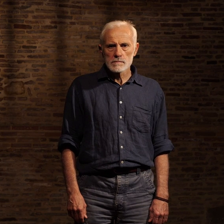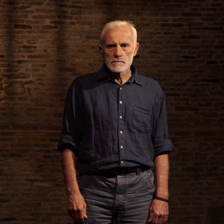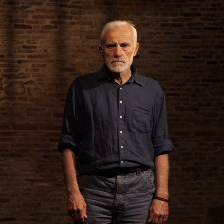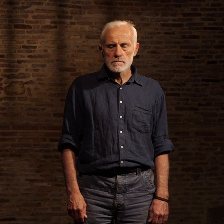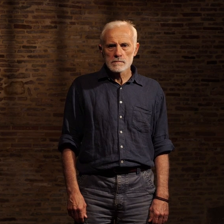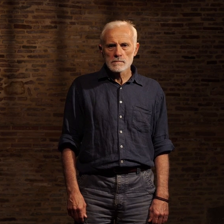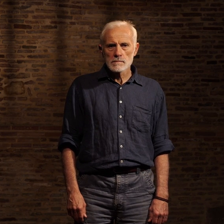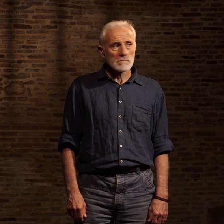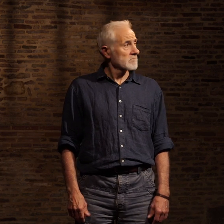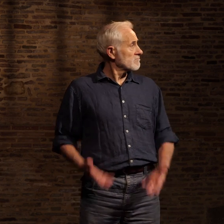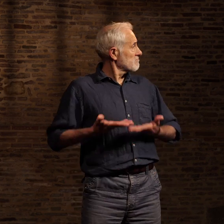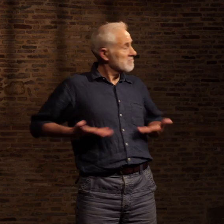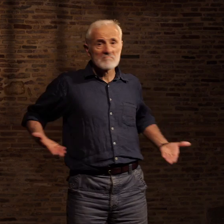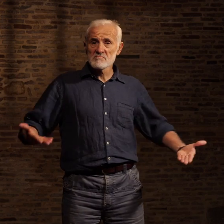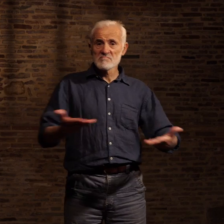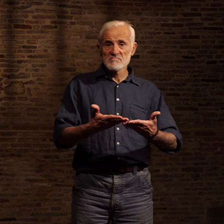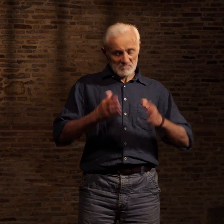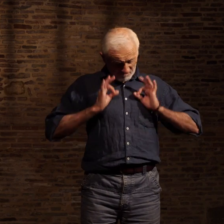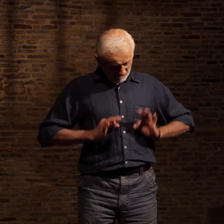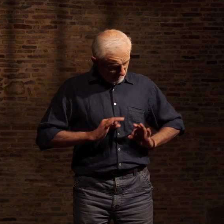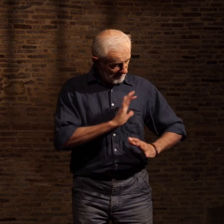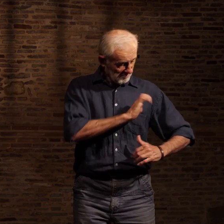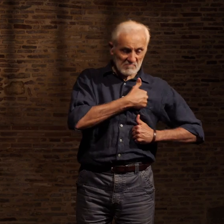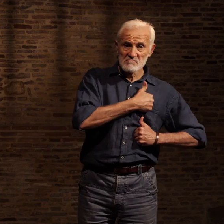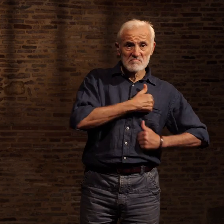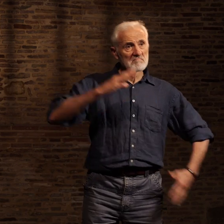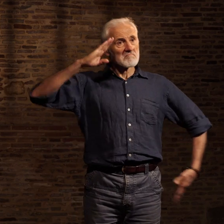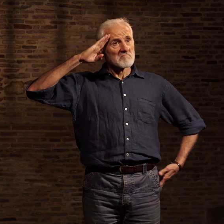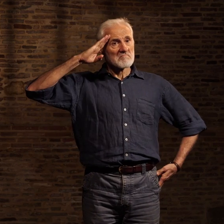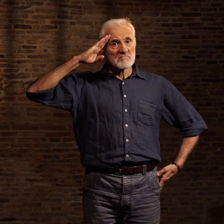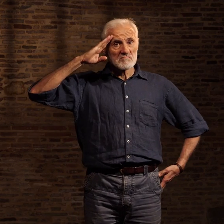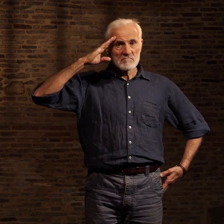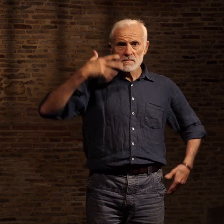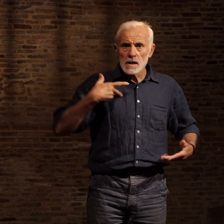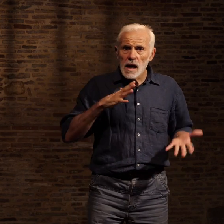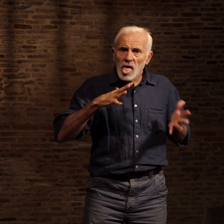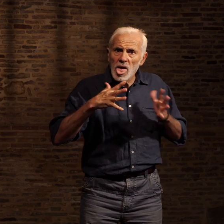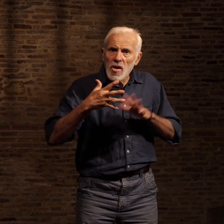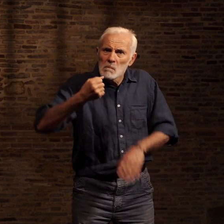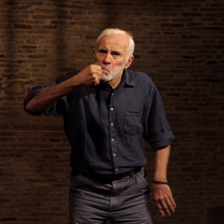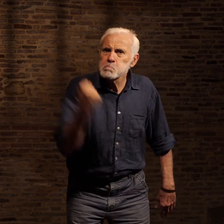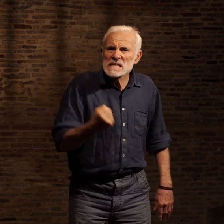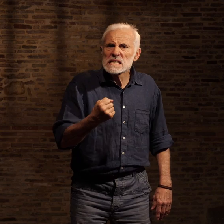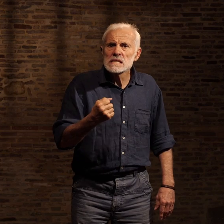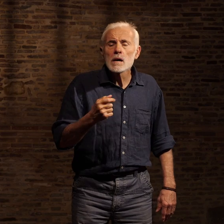La vie militaire ne me rendait pas plus mauvais que je l'étais déjà. Mais elle ne me facilitait pas la vie non plus.